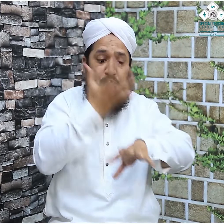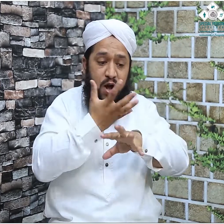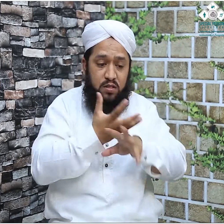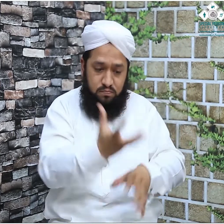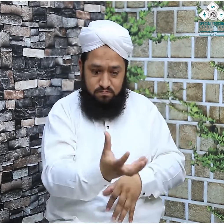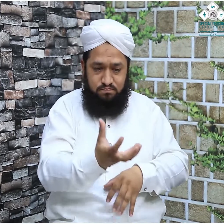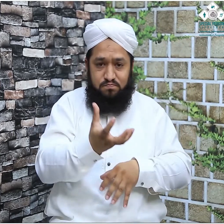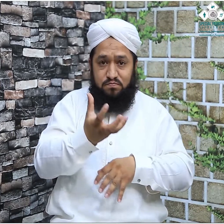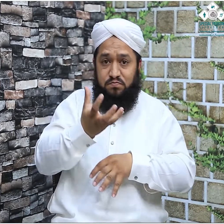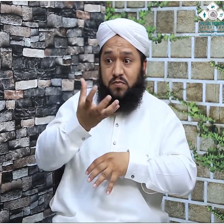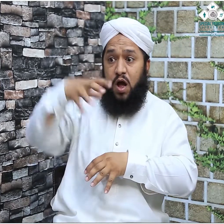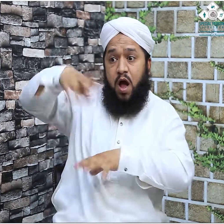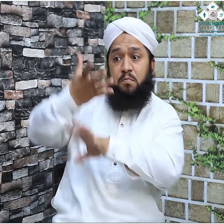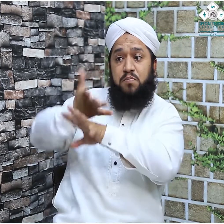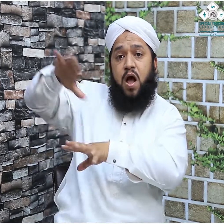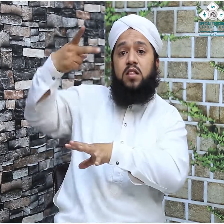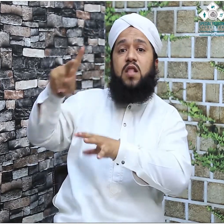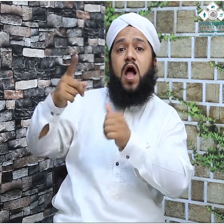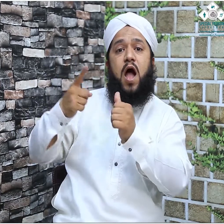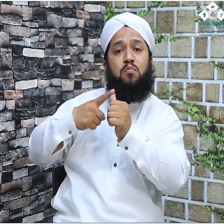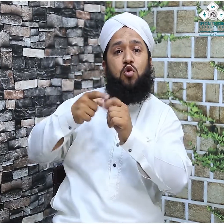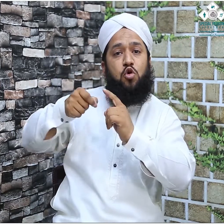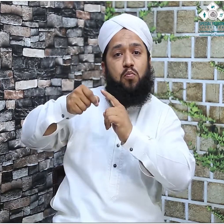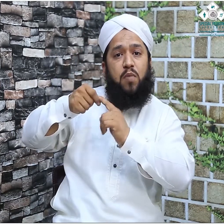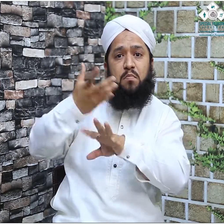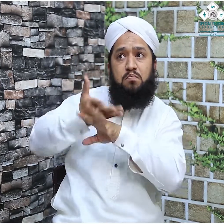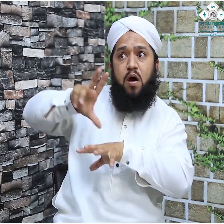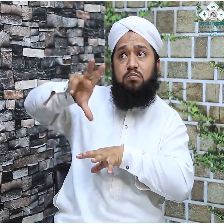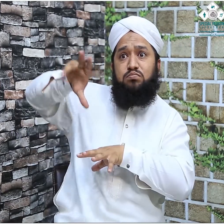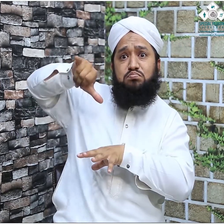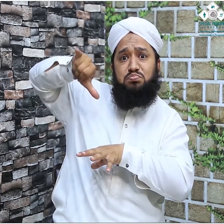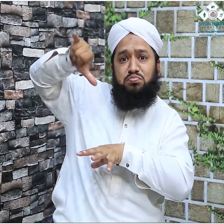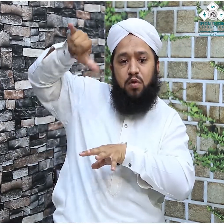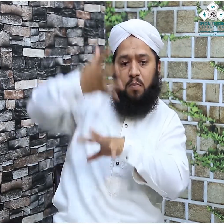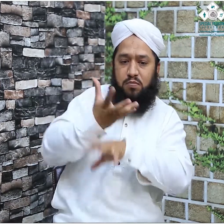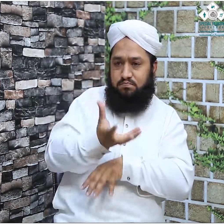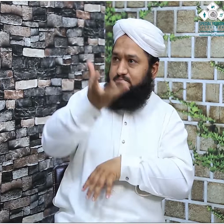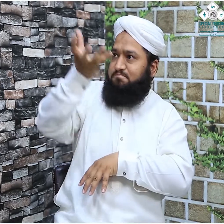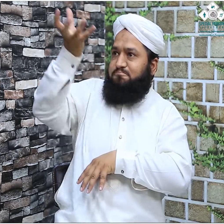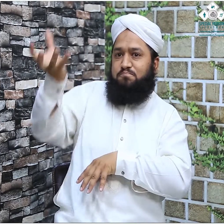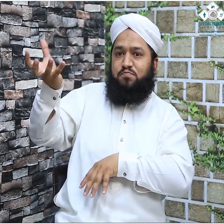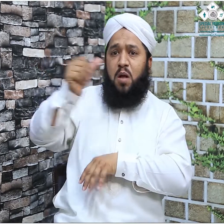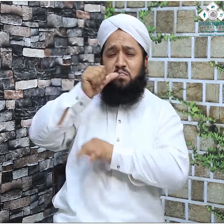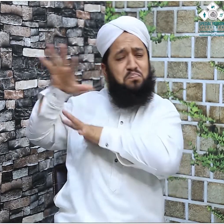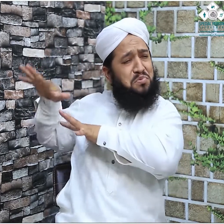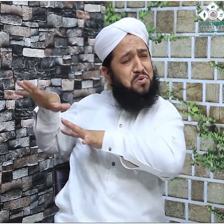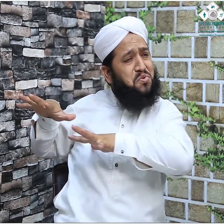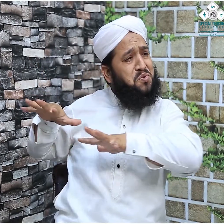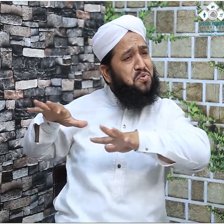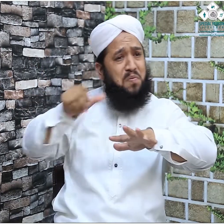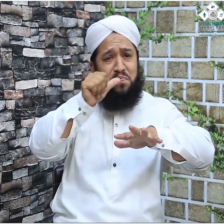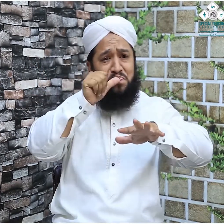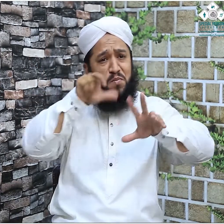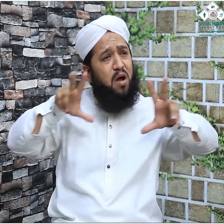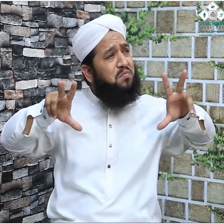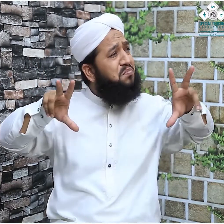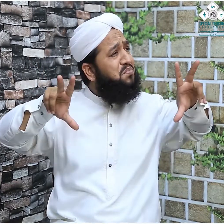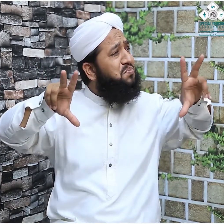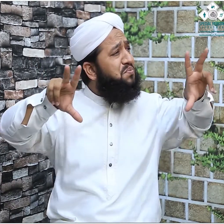کیونکہ بہت بڑا فلٹ تھا بہت بڑا طوفان تھا تو گویا ہر طرف پانی ہی پانی تھا تو پہاڑ جبلِ ابو کبیس کہاں ہے